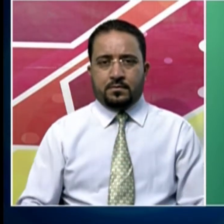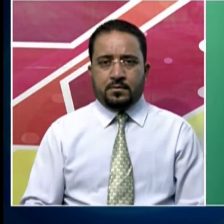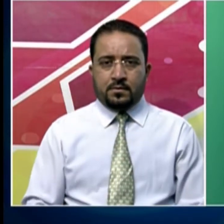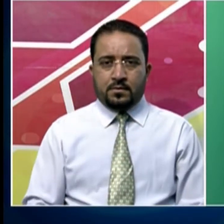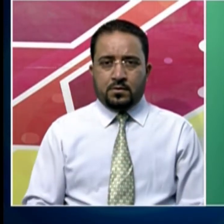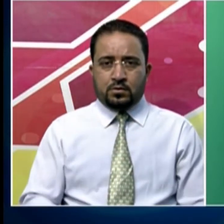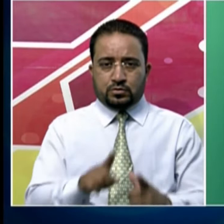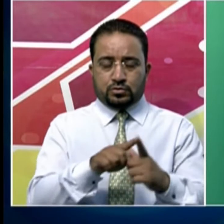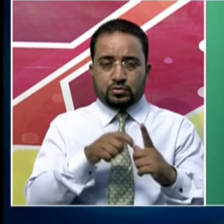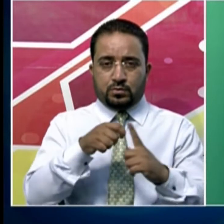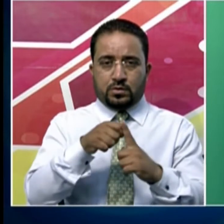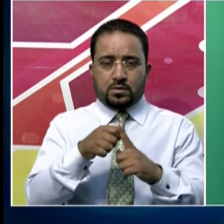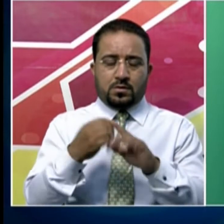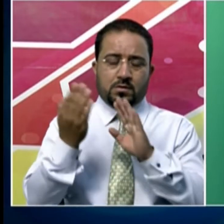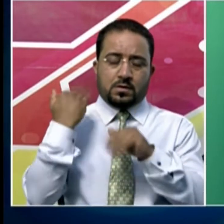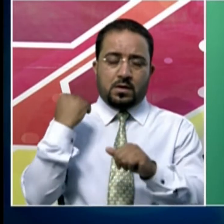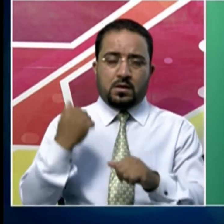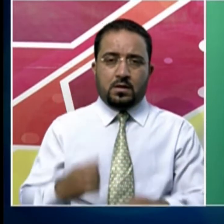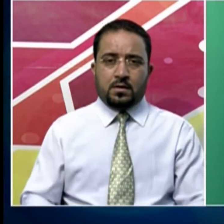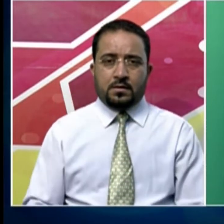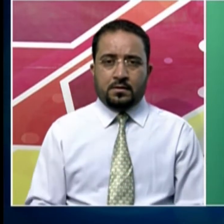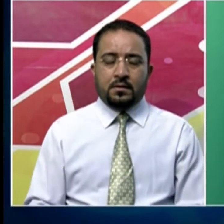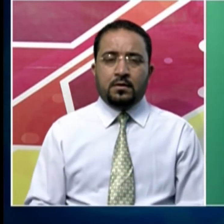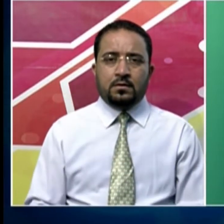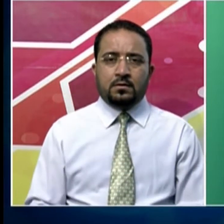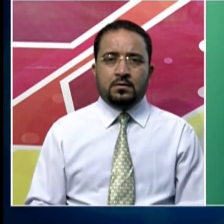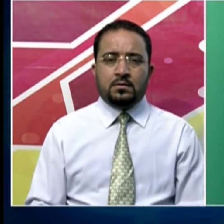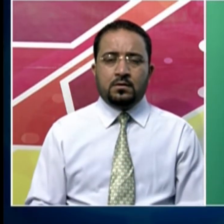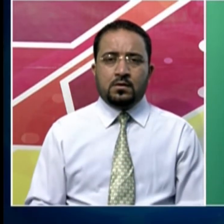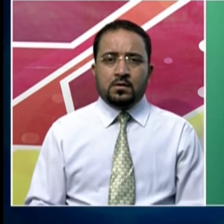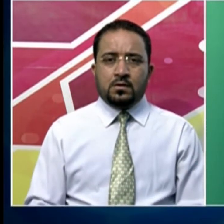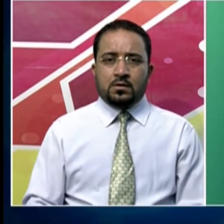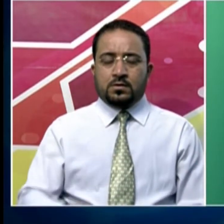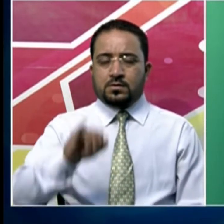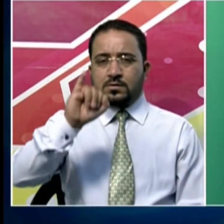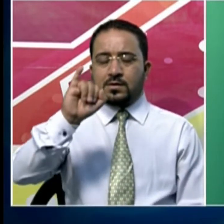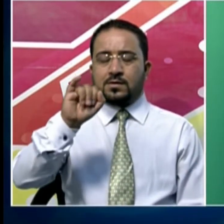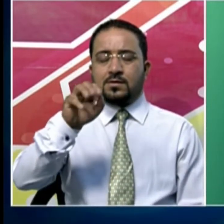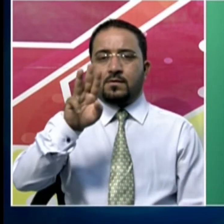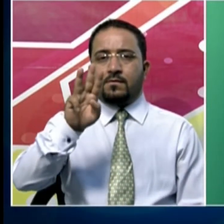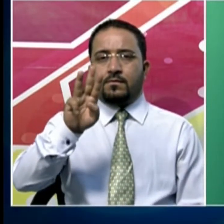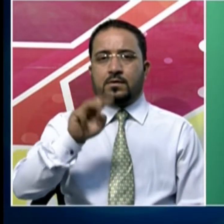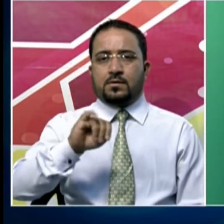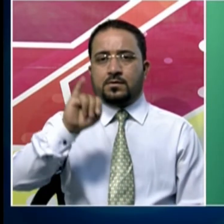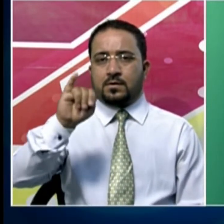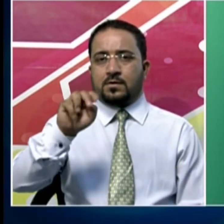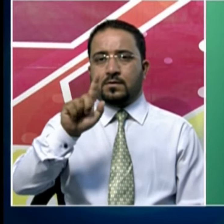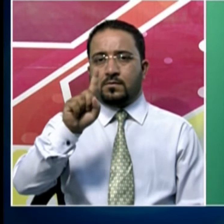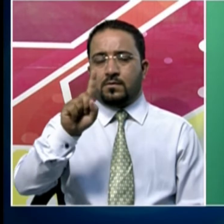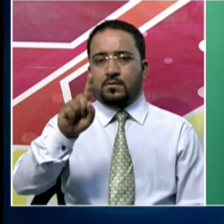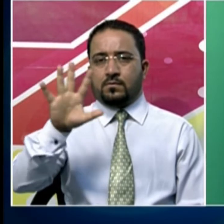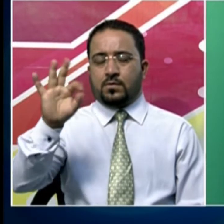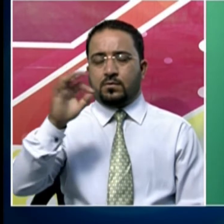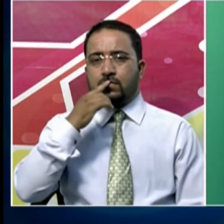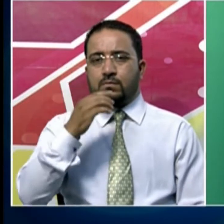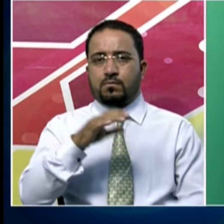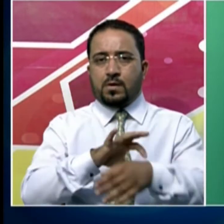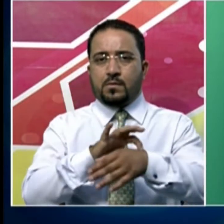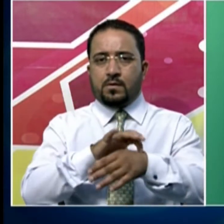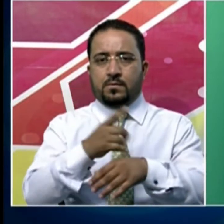جمہ کشمیر میں کل کرونا وائرس کے چھے سو پندرہ نئے معاملے سامنے آئے ہیں